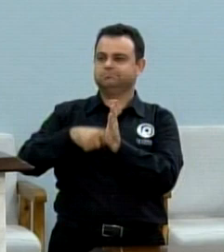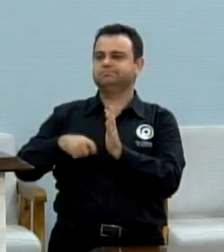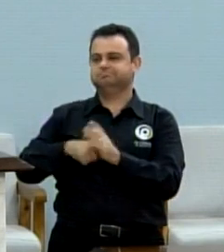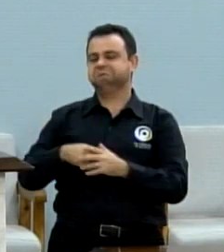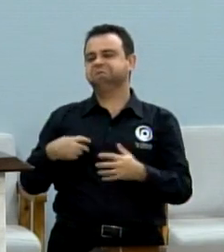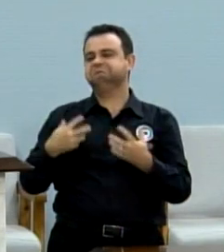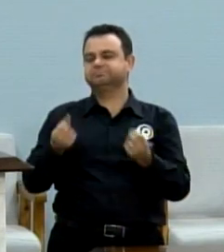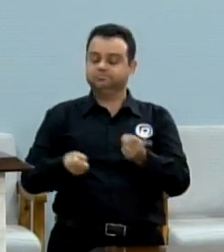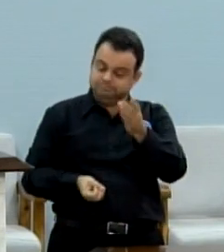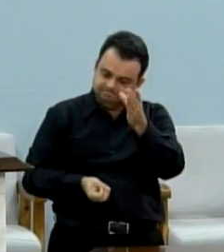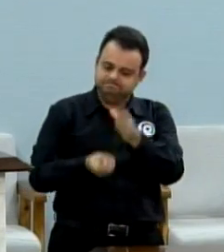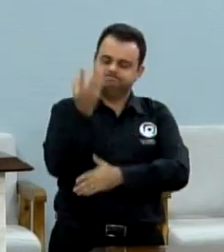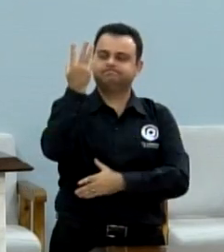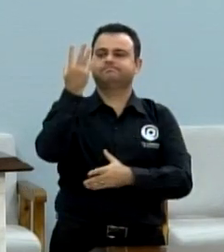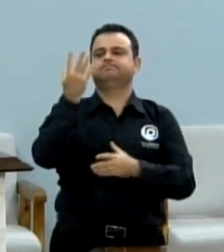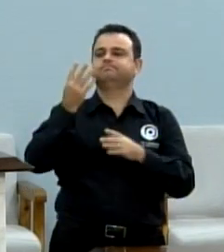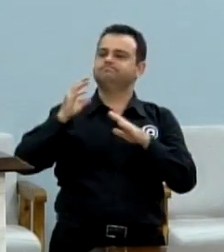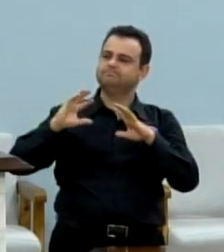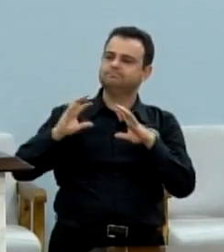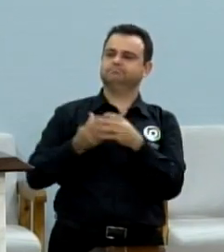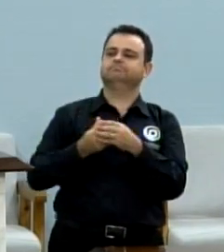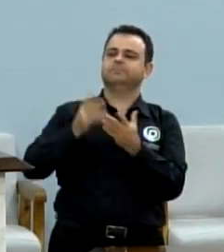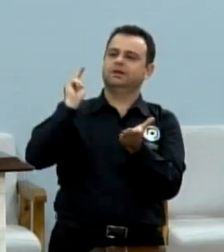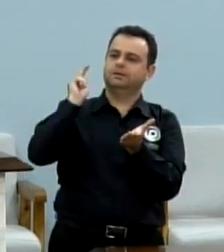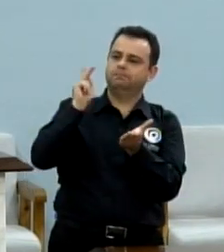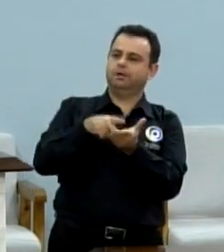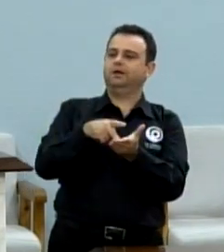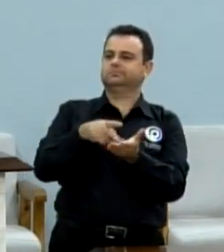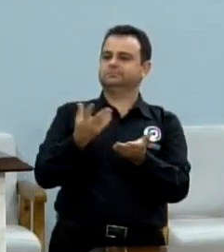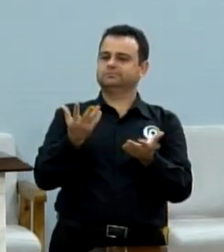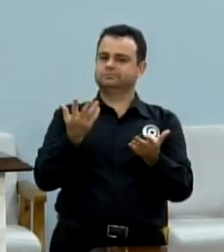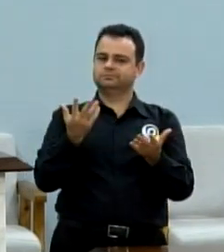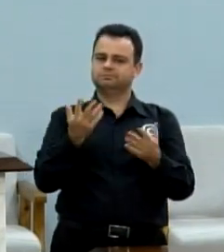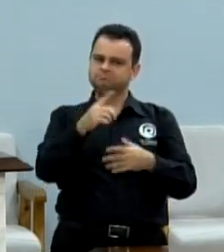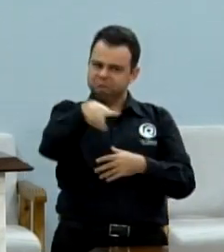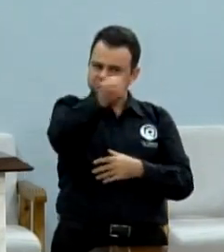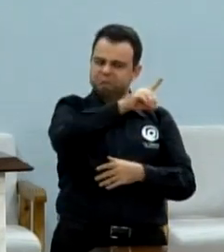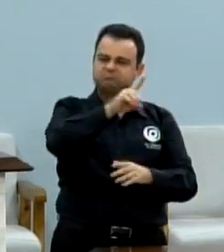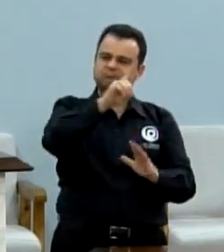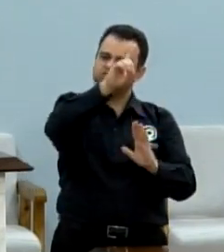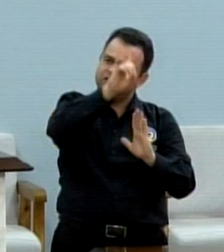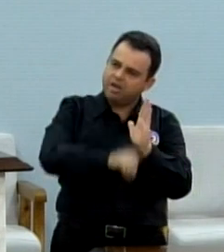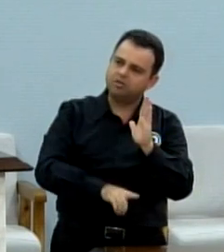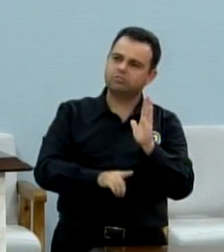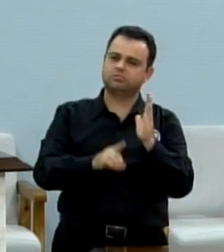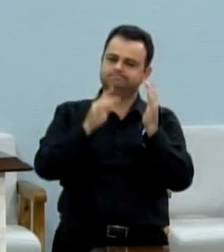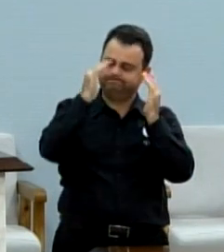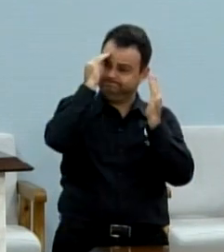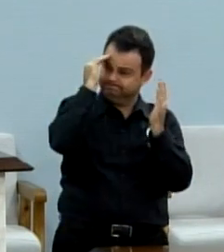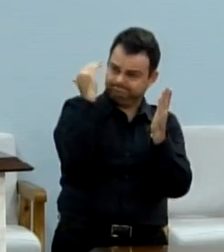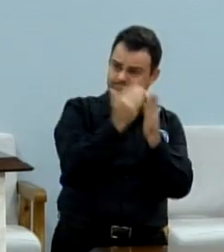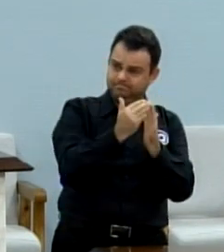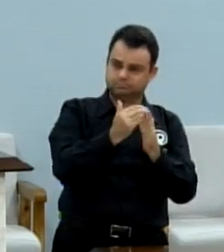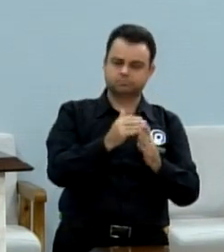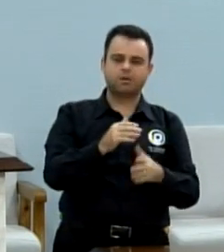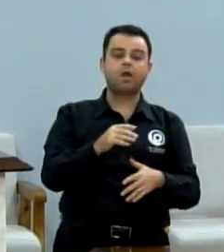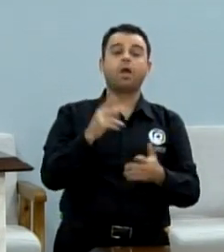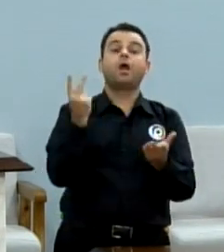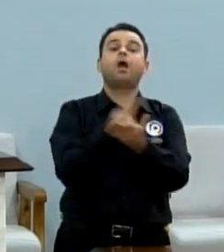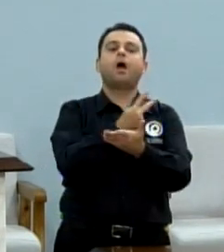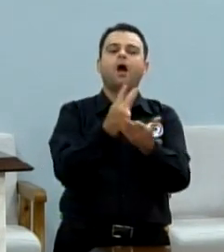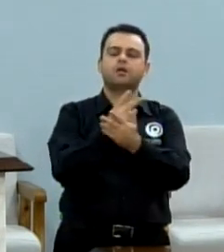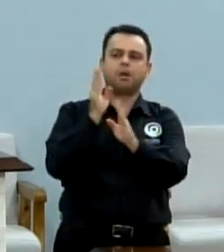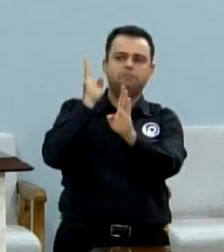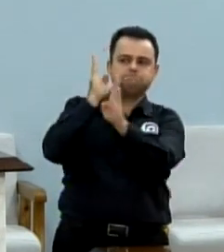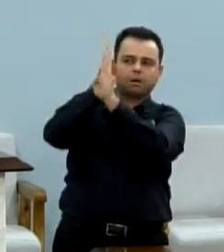instaurado e buscar garantir os direitos de todos vocês e responsabilizar aqueles que os lesaram.